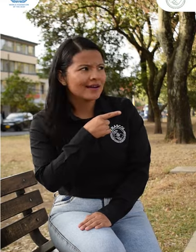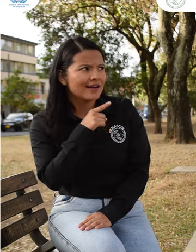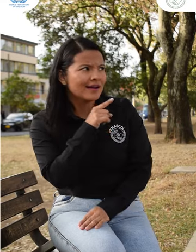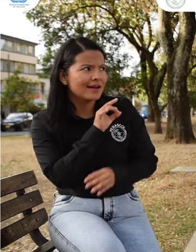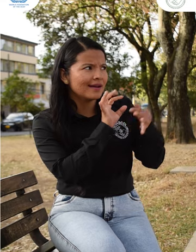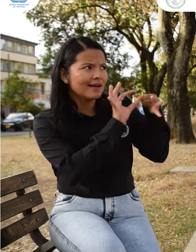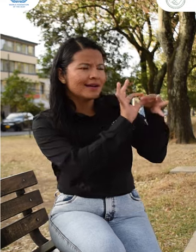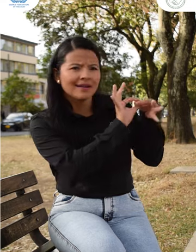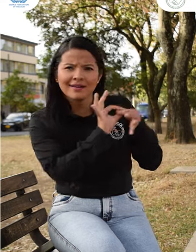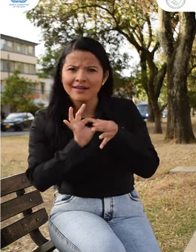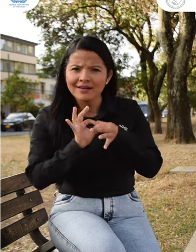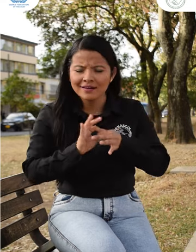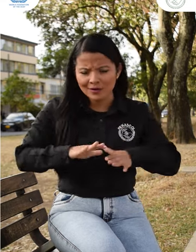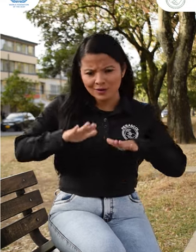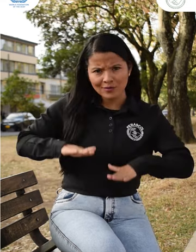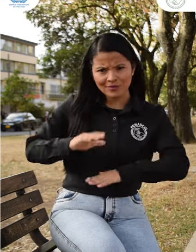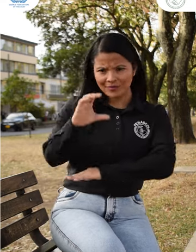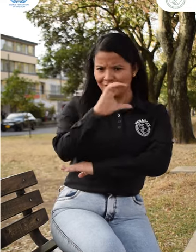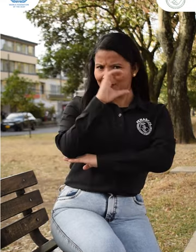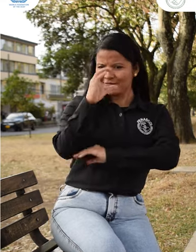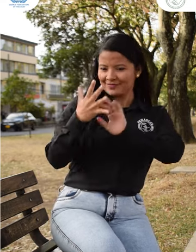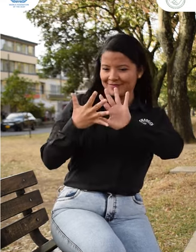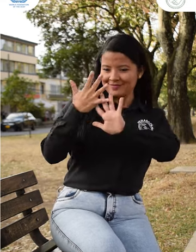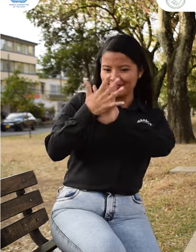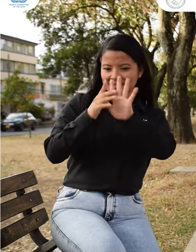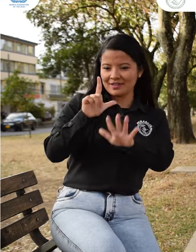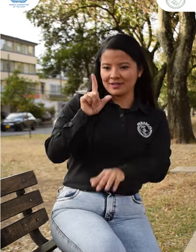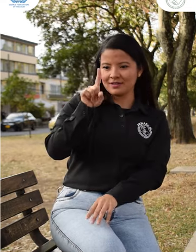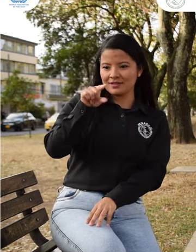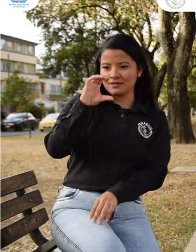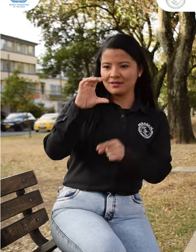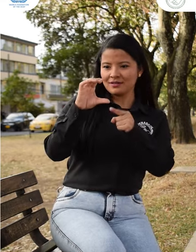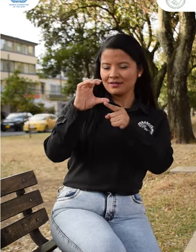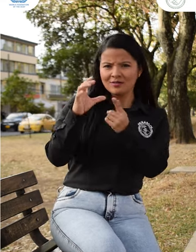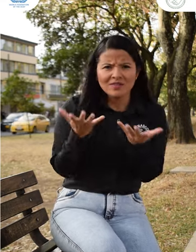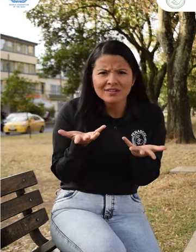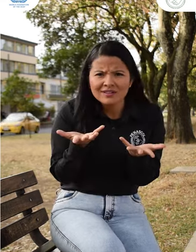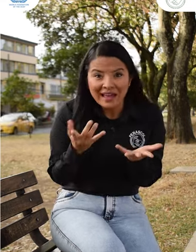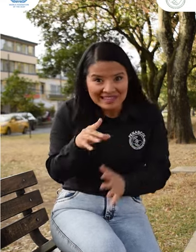En Colombia nos unimos y conmemoramos la lengua de señas colombiana. Vean